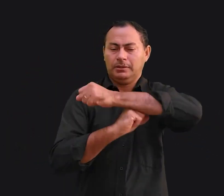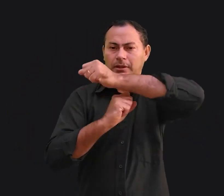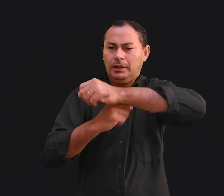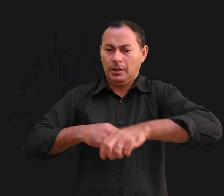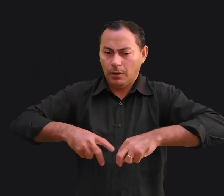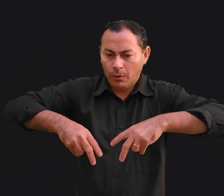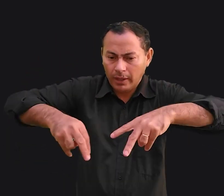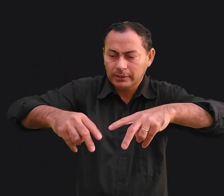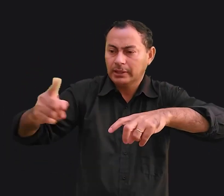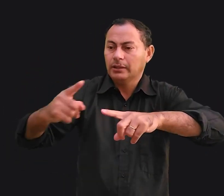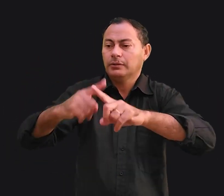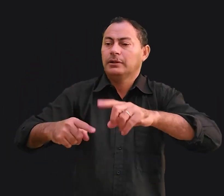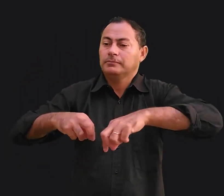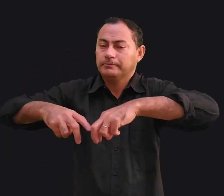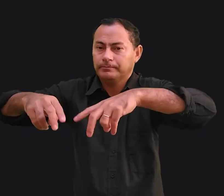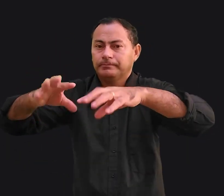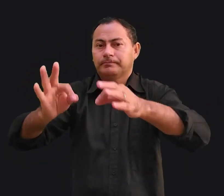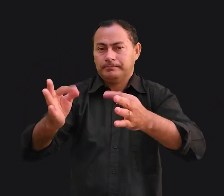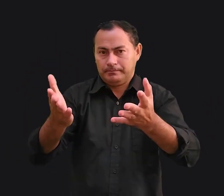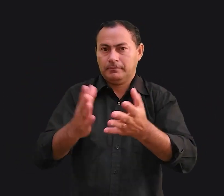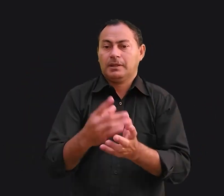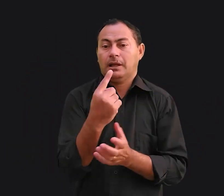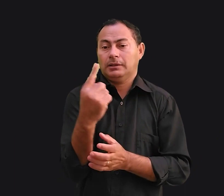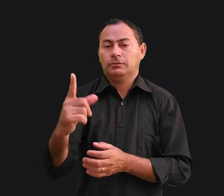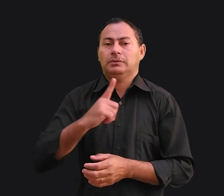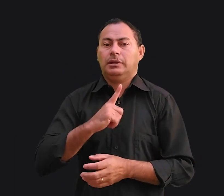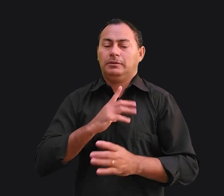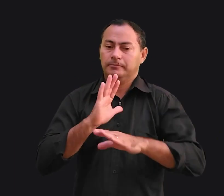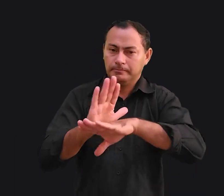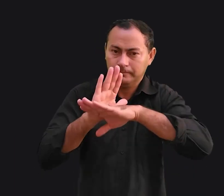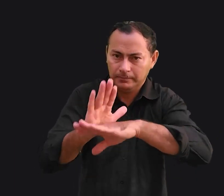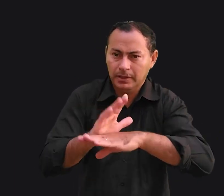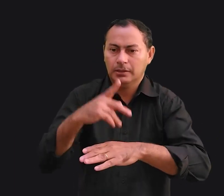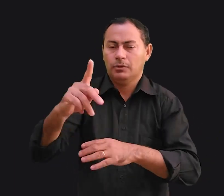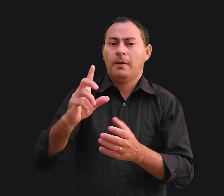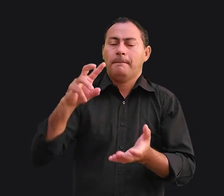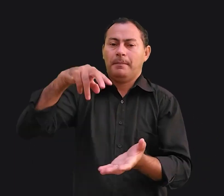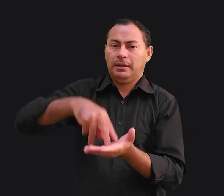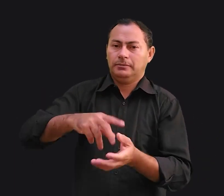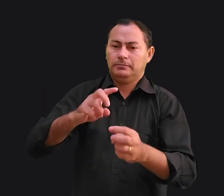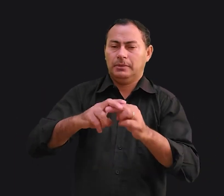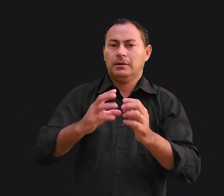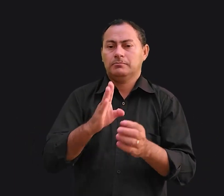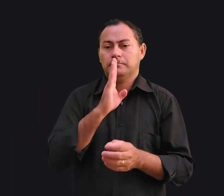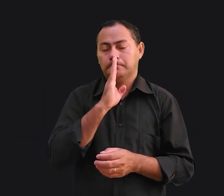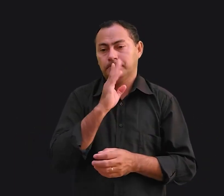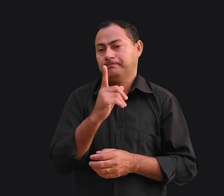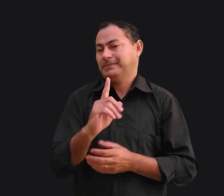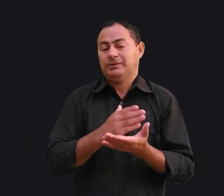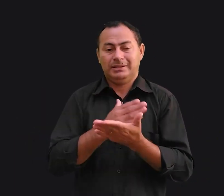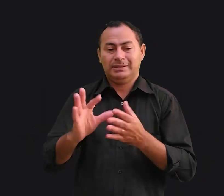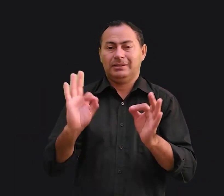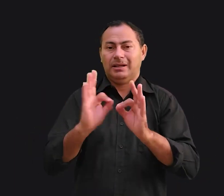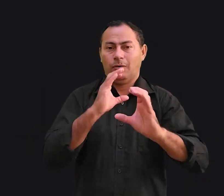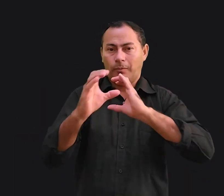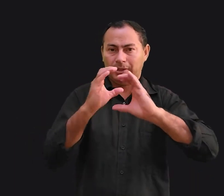ando metade dela e você metade. Cada um tem que contribuir com a sua parte. Calados, eles não iniciam a comunicação.